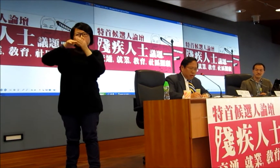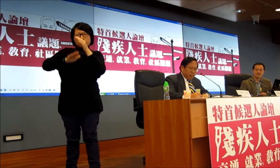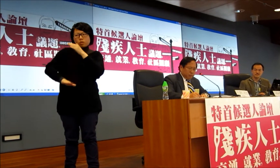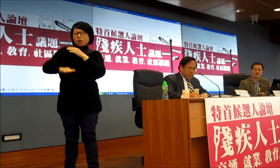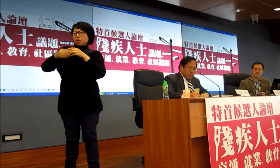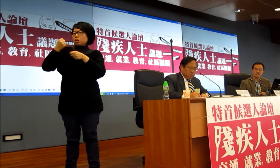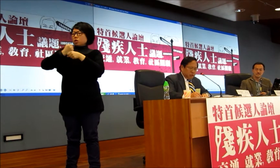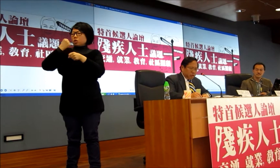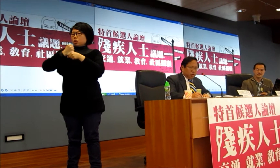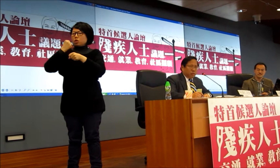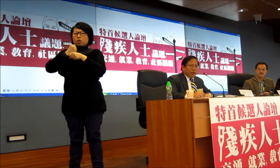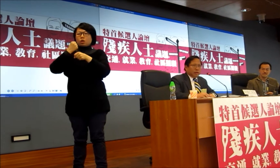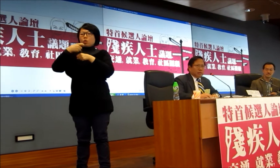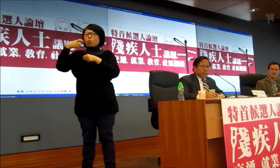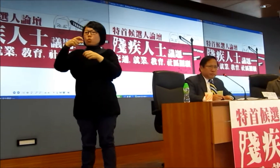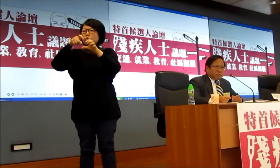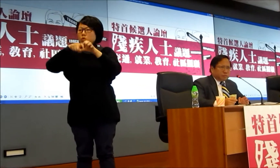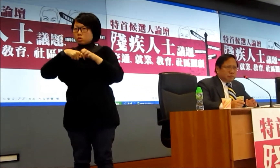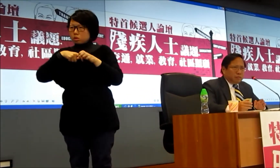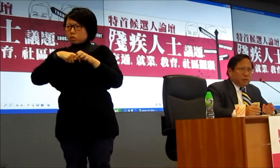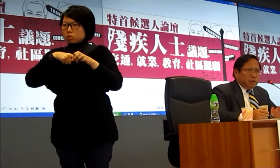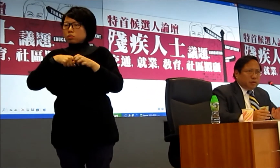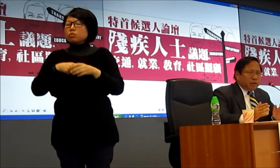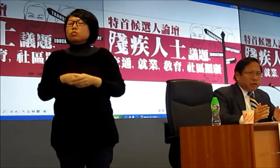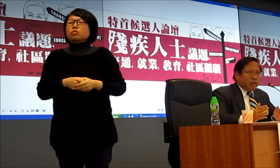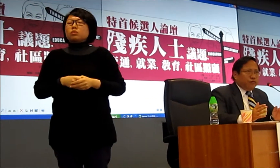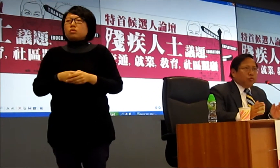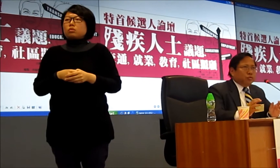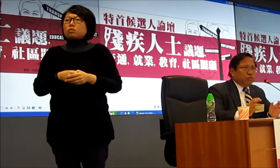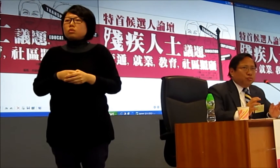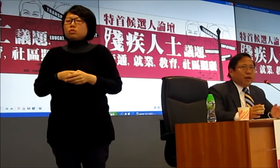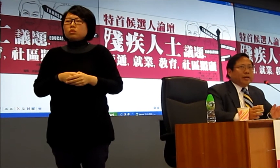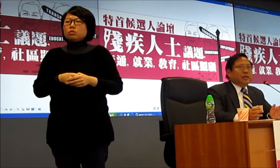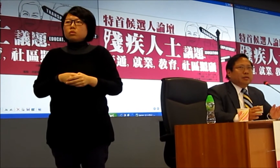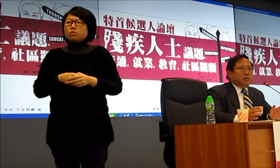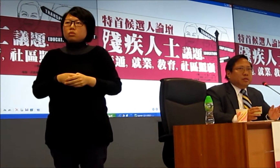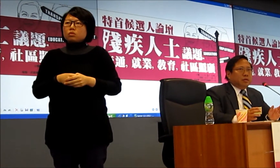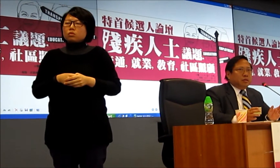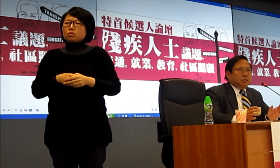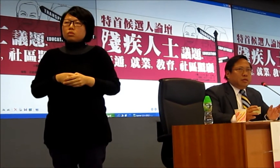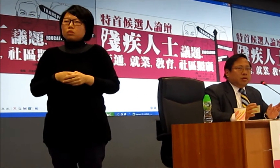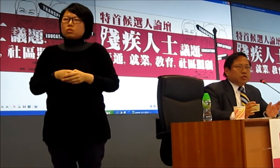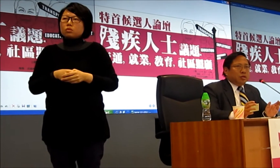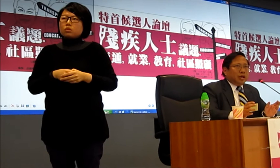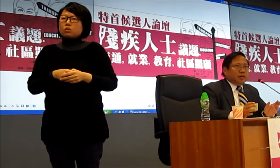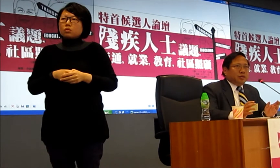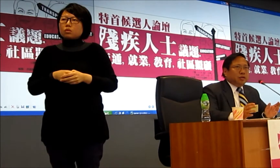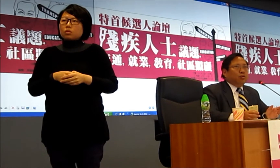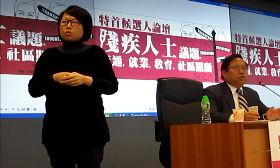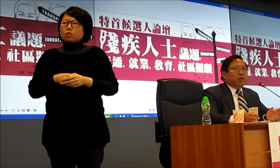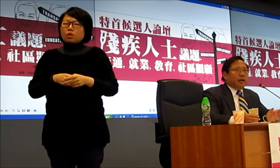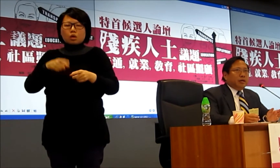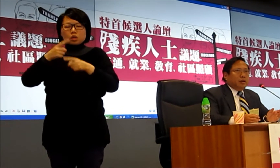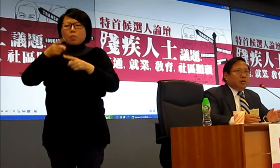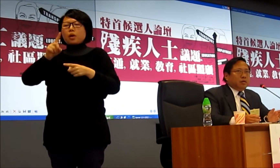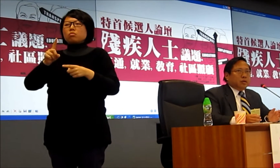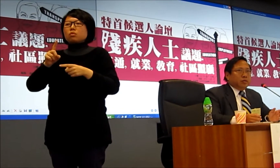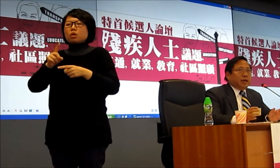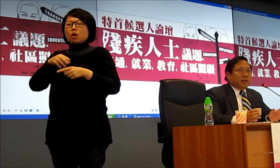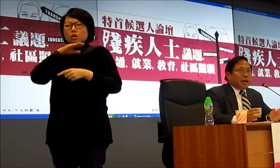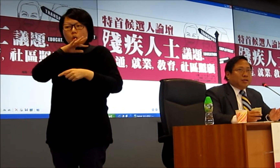一個所謂的一個政府鼓勵商談事工作